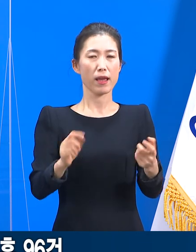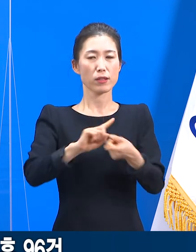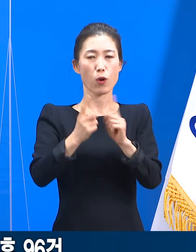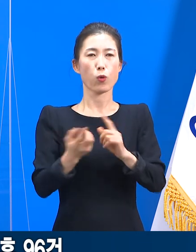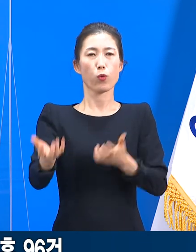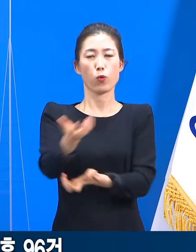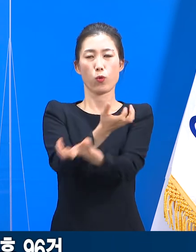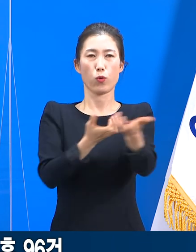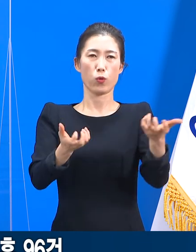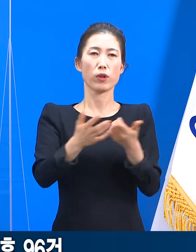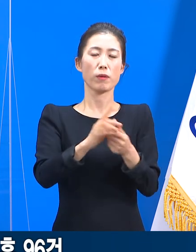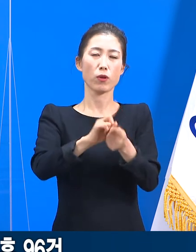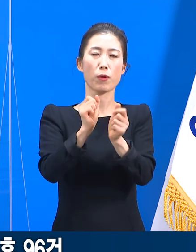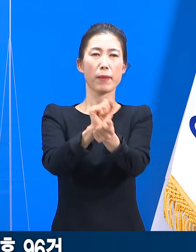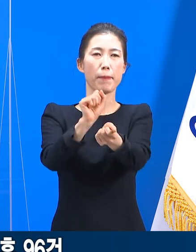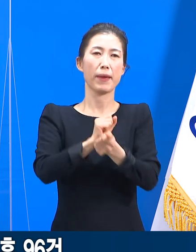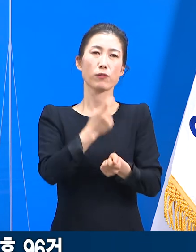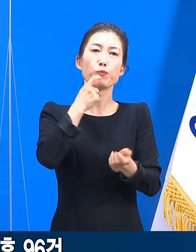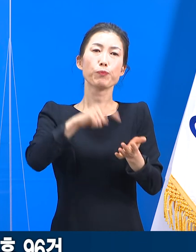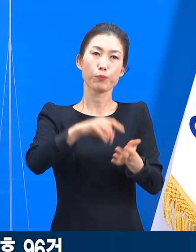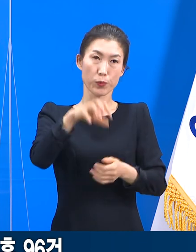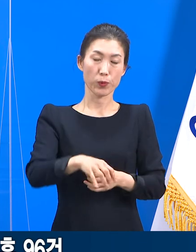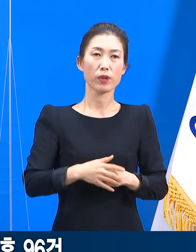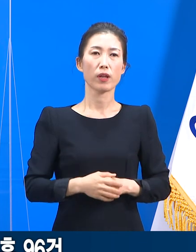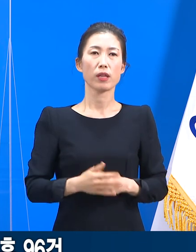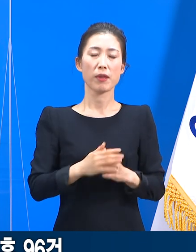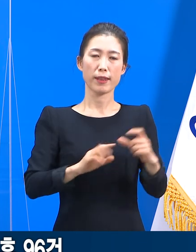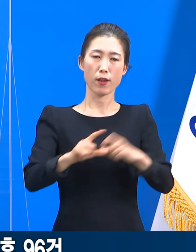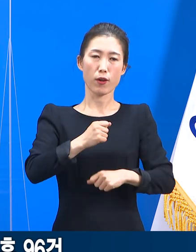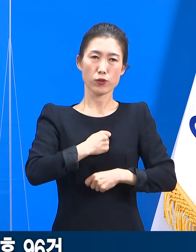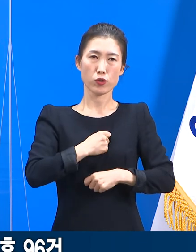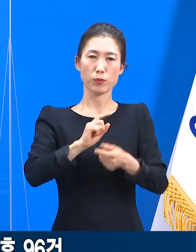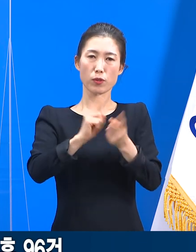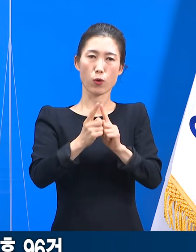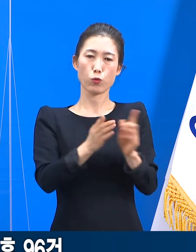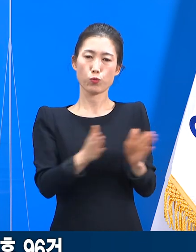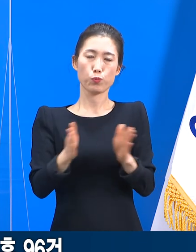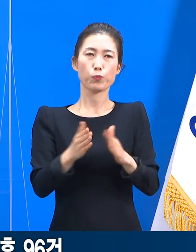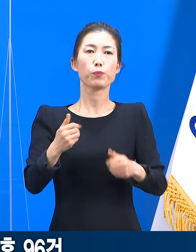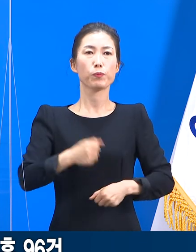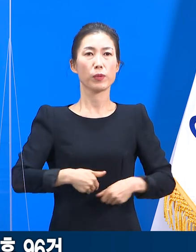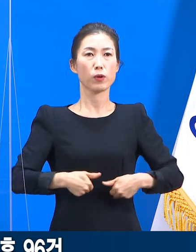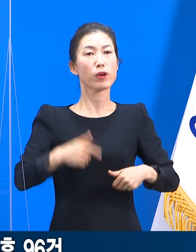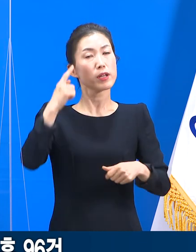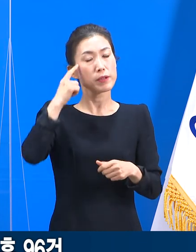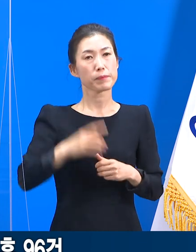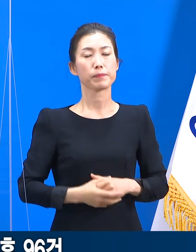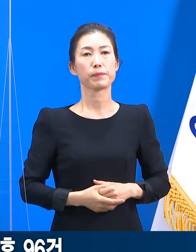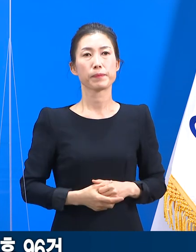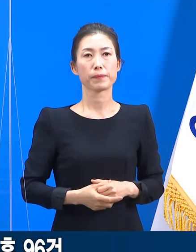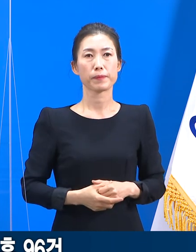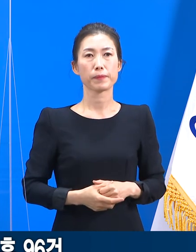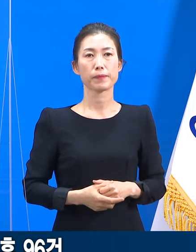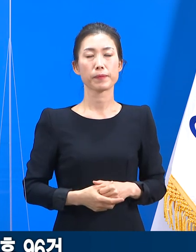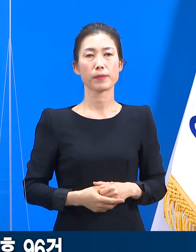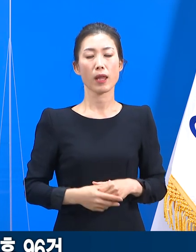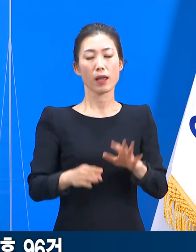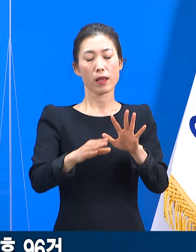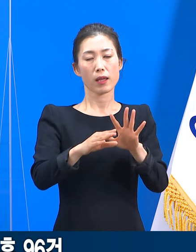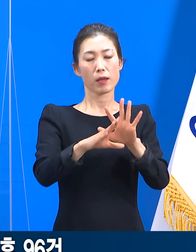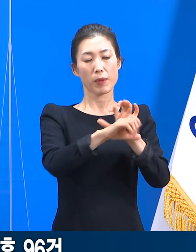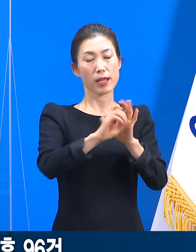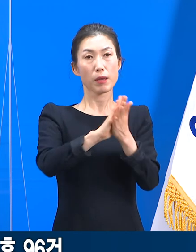빠르게 영향받는 지역입니다. 더욱 경계심을 갖고 대비해야 할 것입니다. 변이주